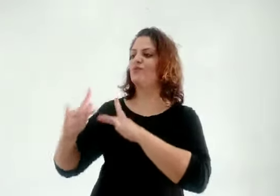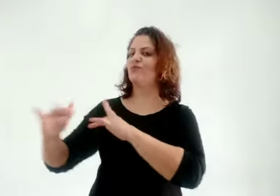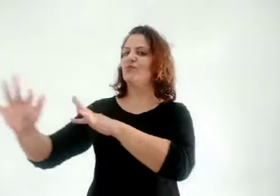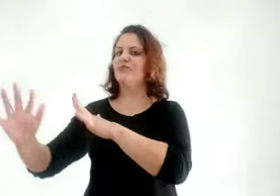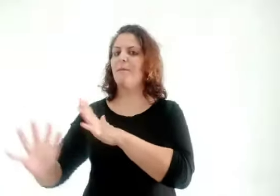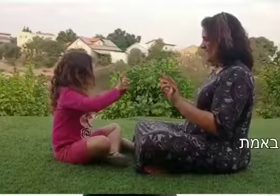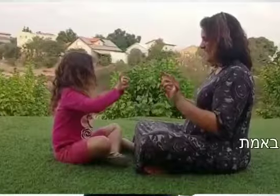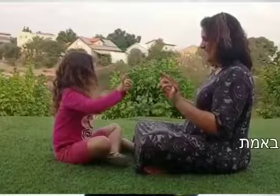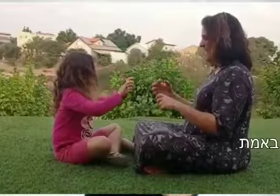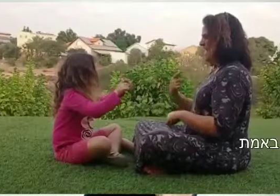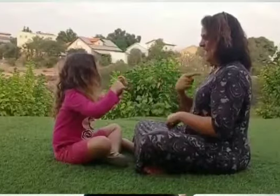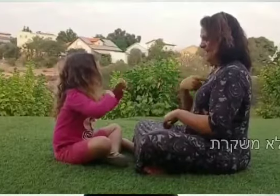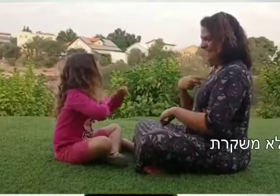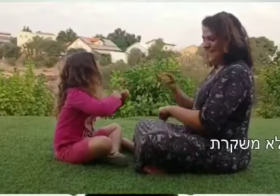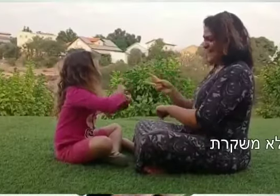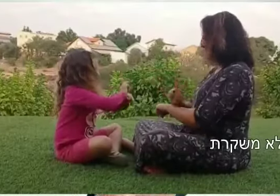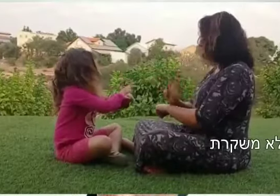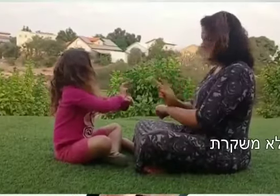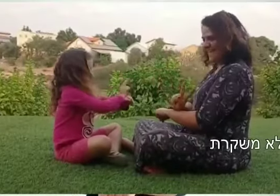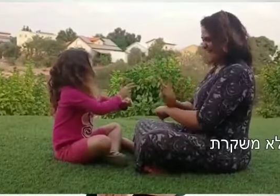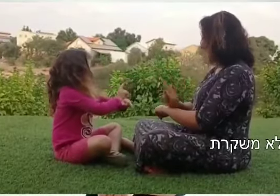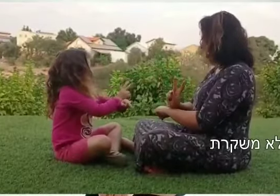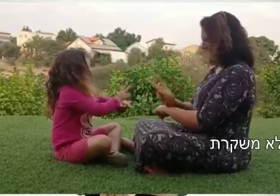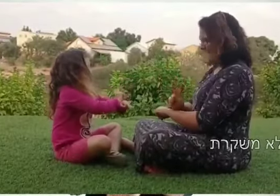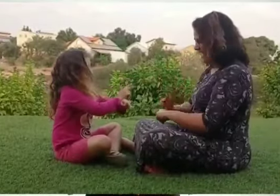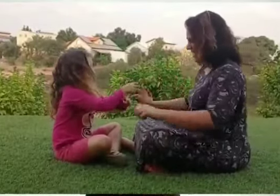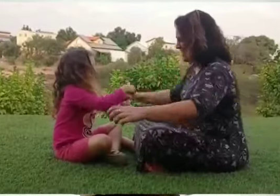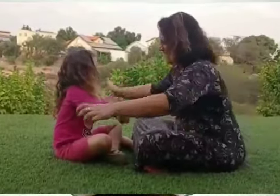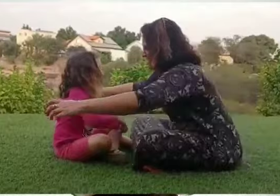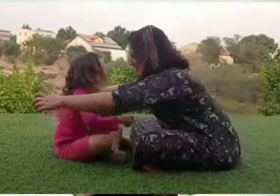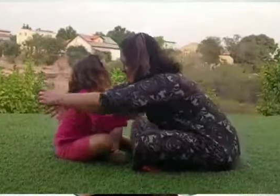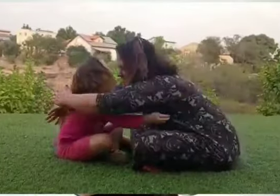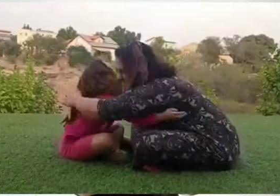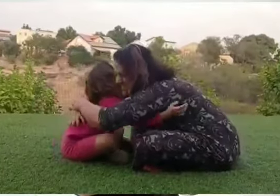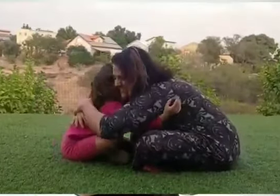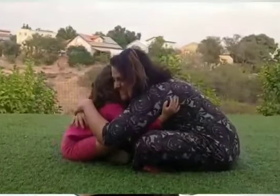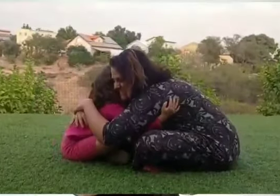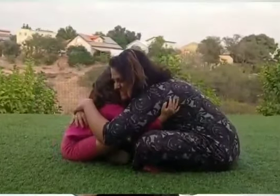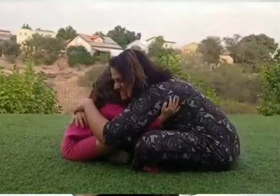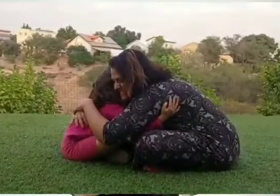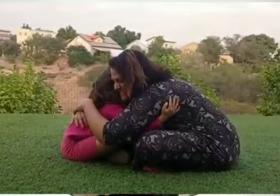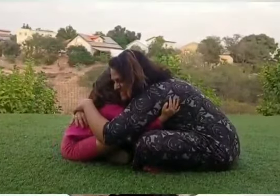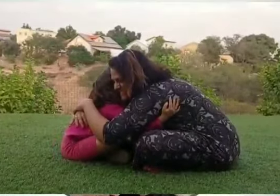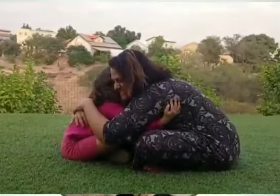זה באמת אני לא משקרת תודה רבה תודה תודה